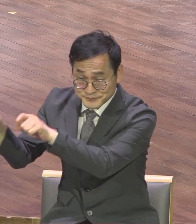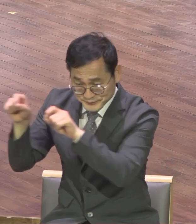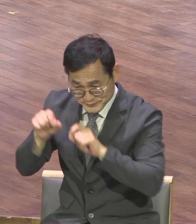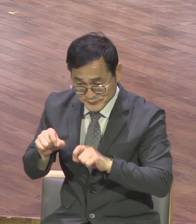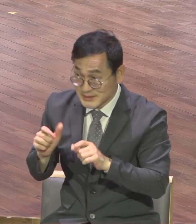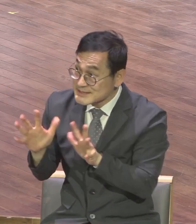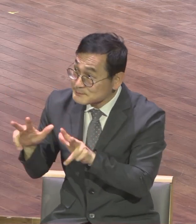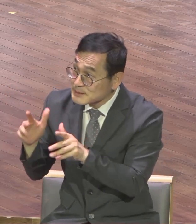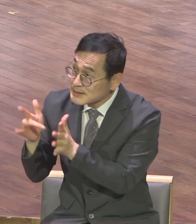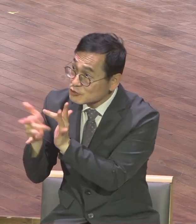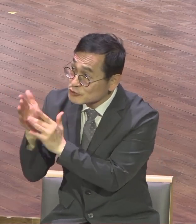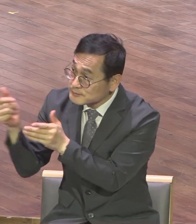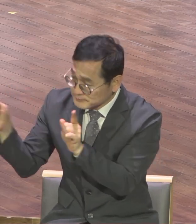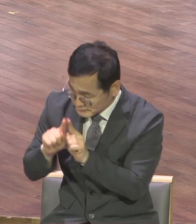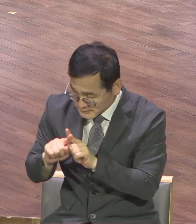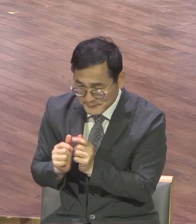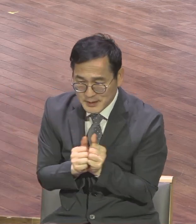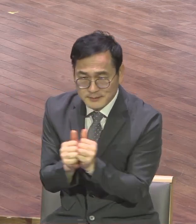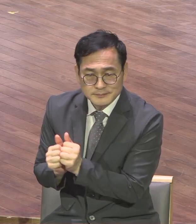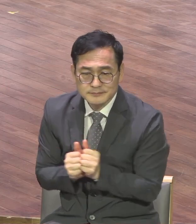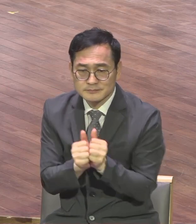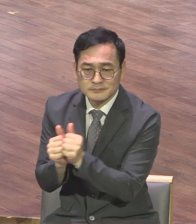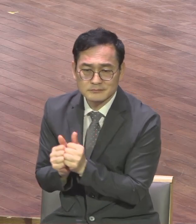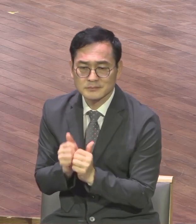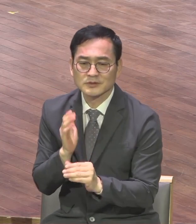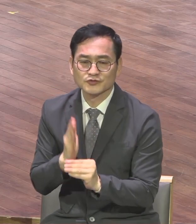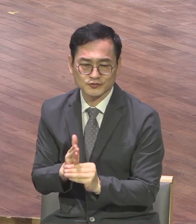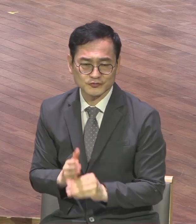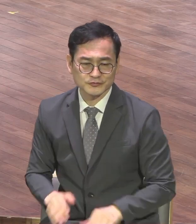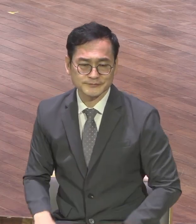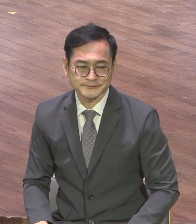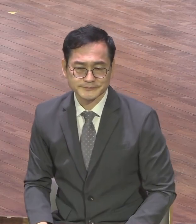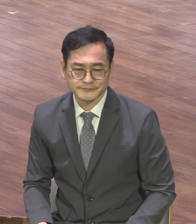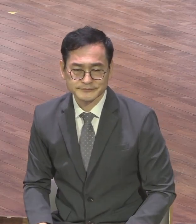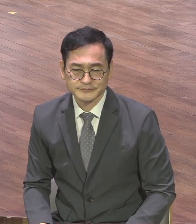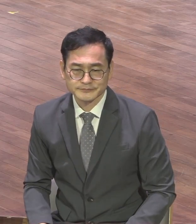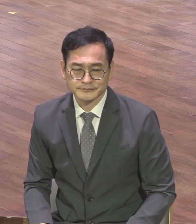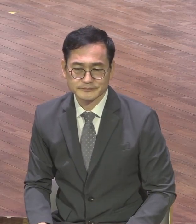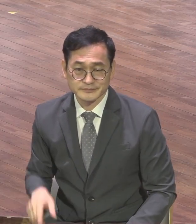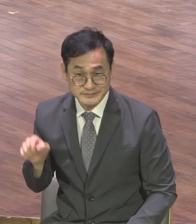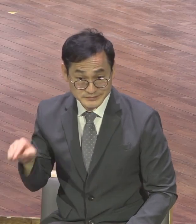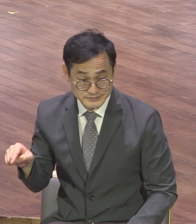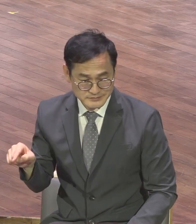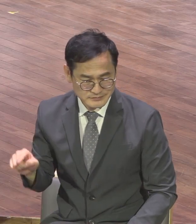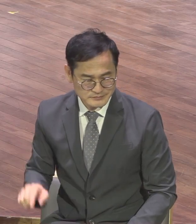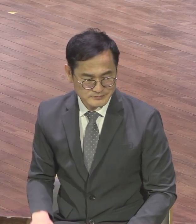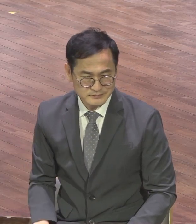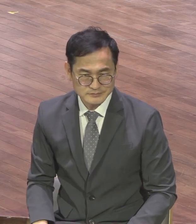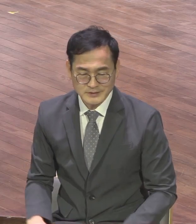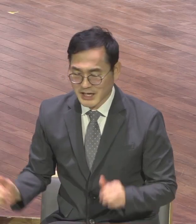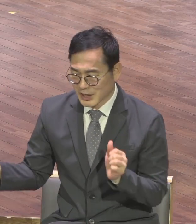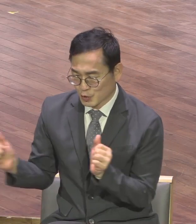24시 25 영혼이 함께 계십니다 이것을 말해요 with 인마누엘 원리스